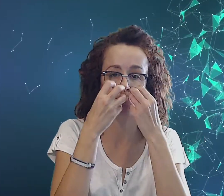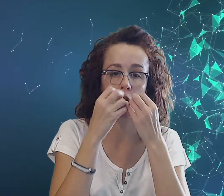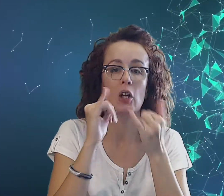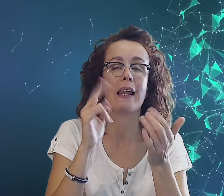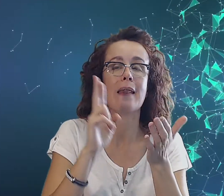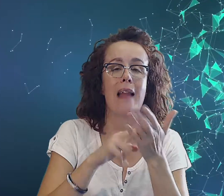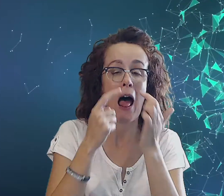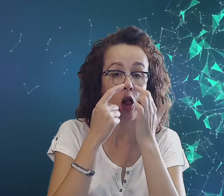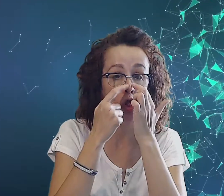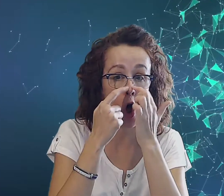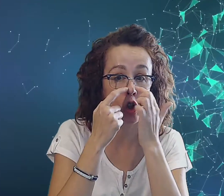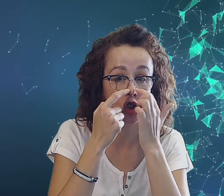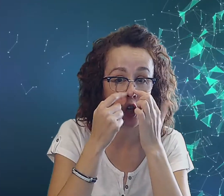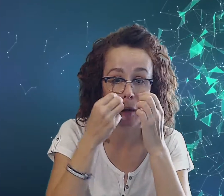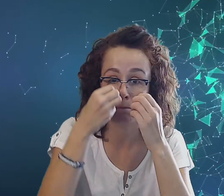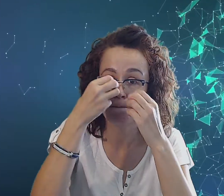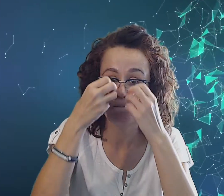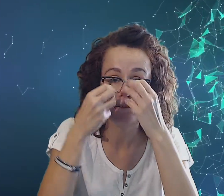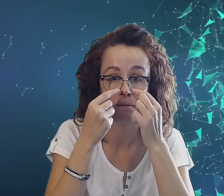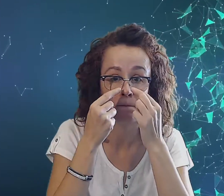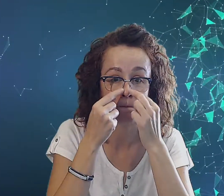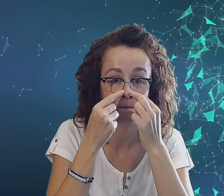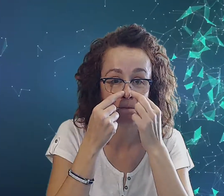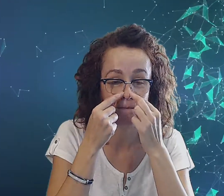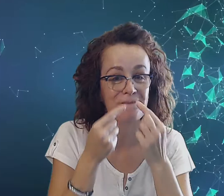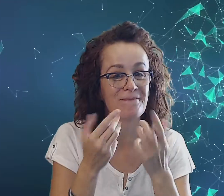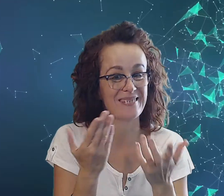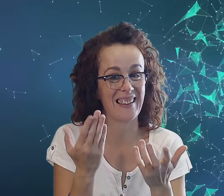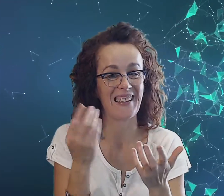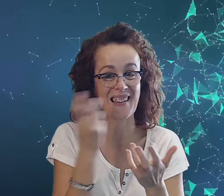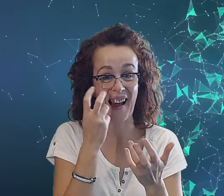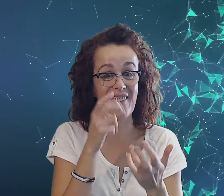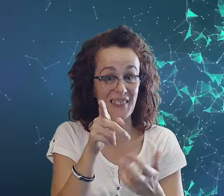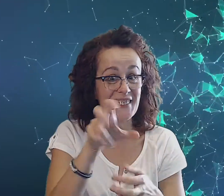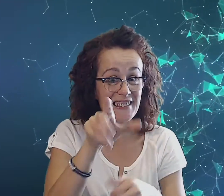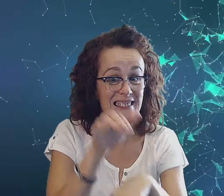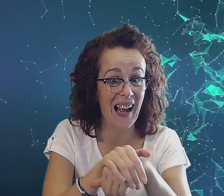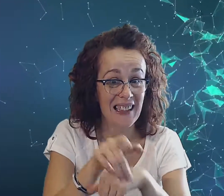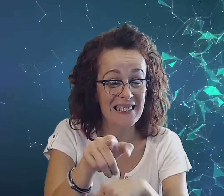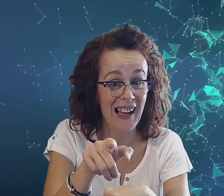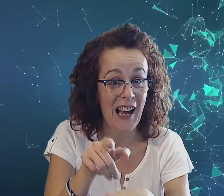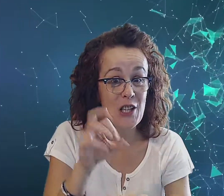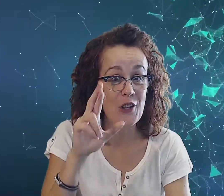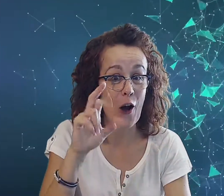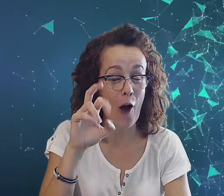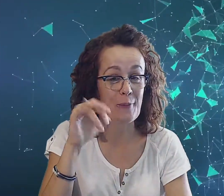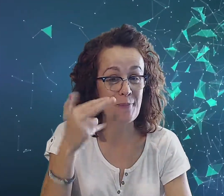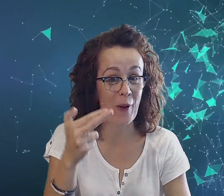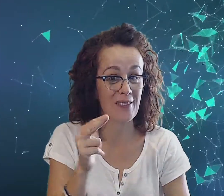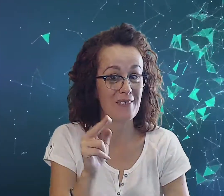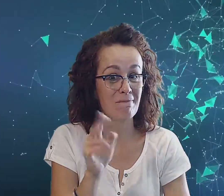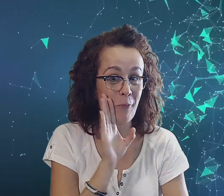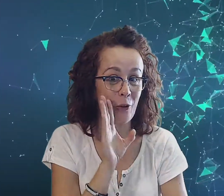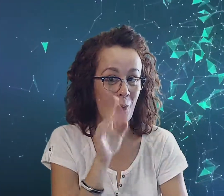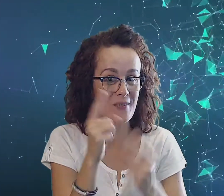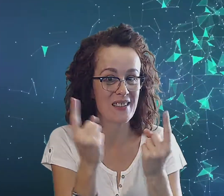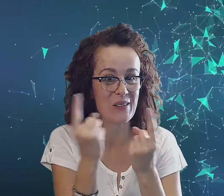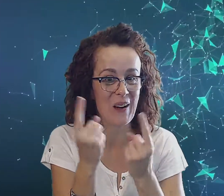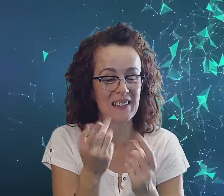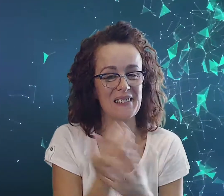I na nosie. Czekaj, czy zgadza? Skarpion, podobnik dworczy.